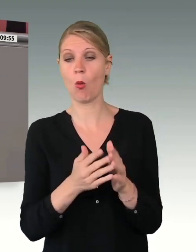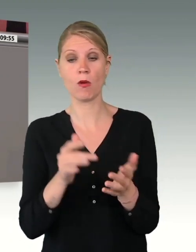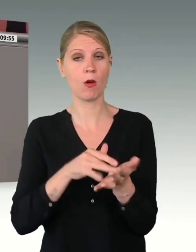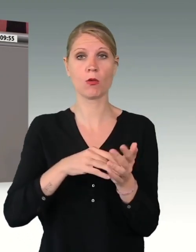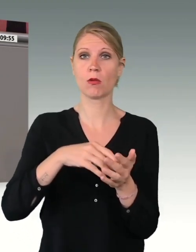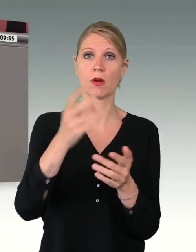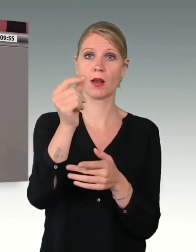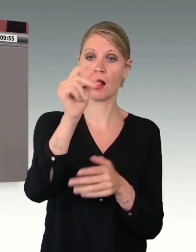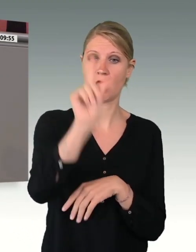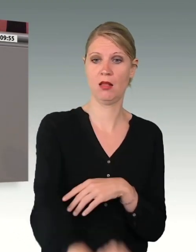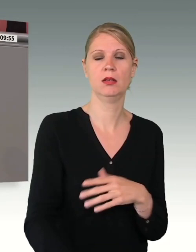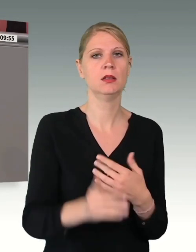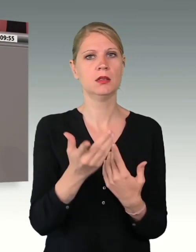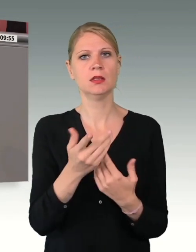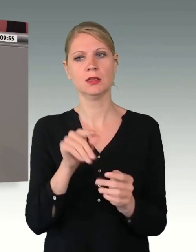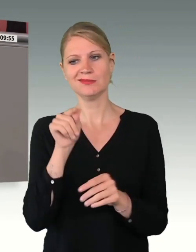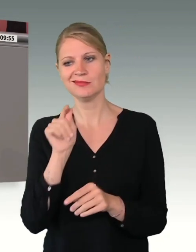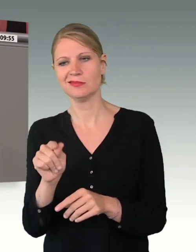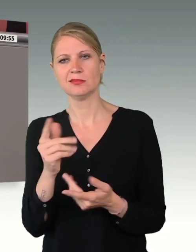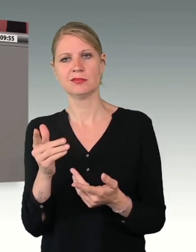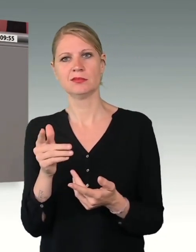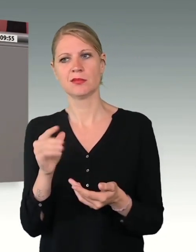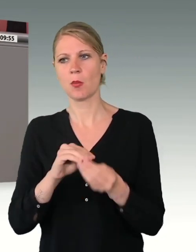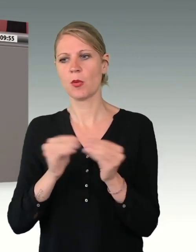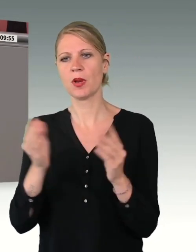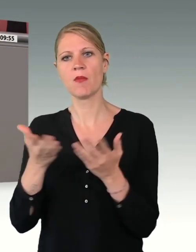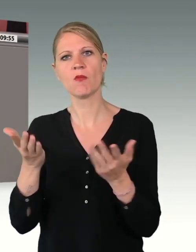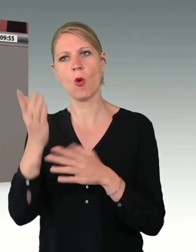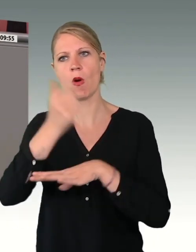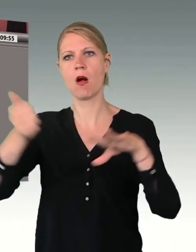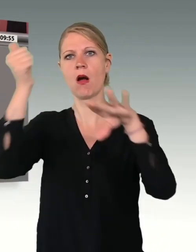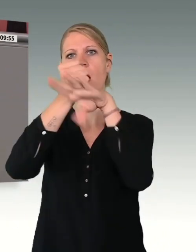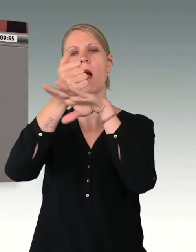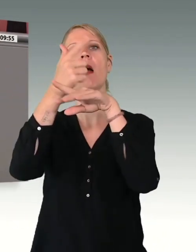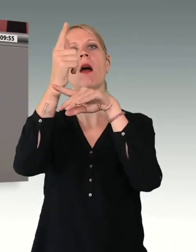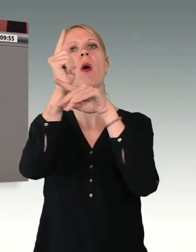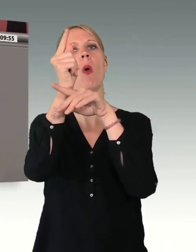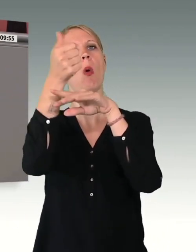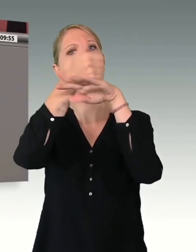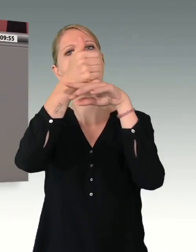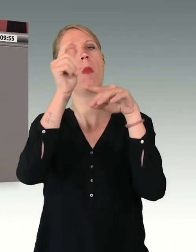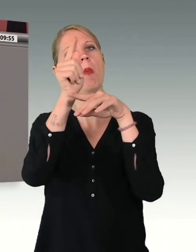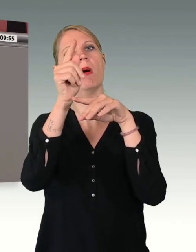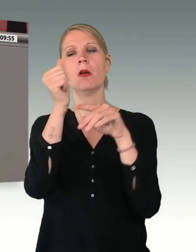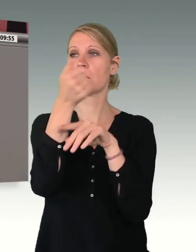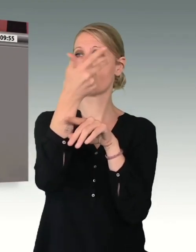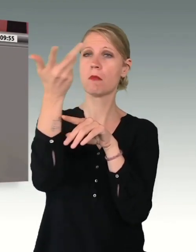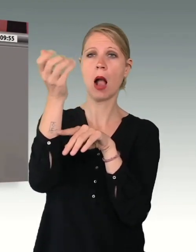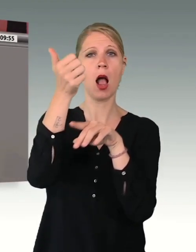dieser Fisch stank von Beginn an vom politischen Kopf her. Und einige dieser Köpfe sitzen immer noch in diesen Reihen.